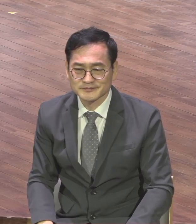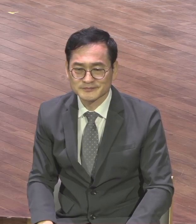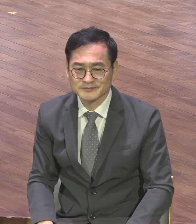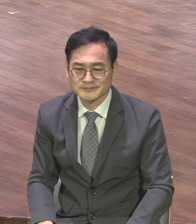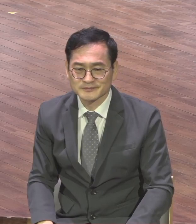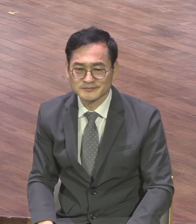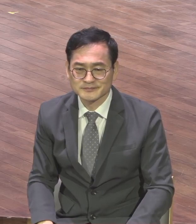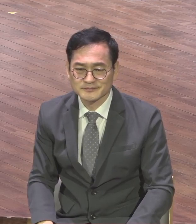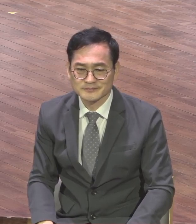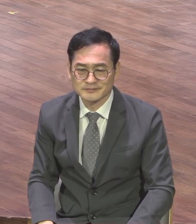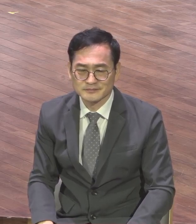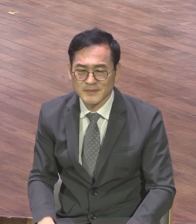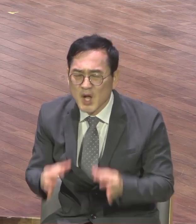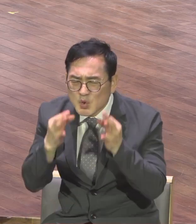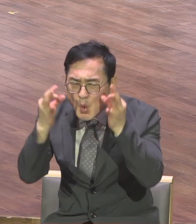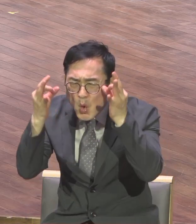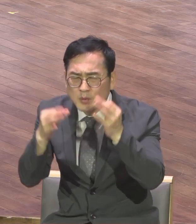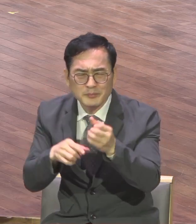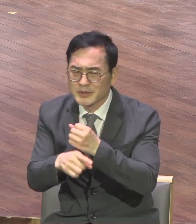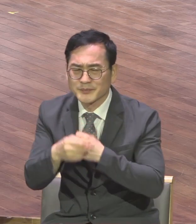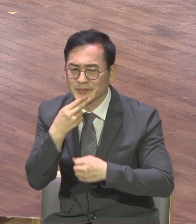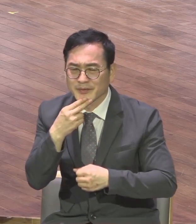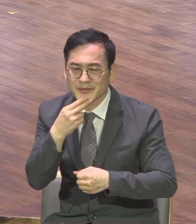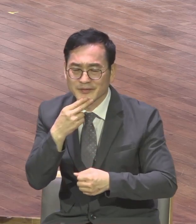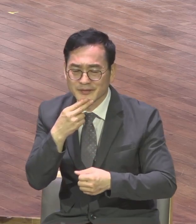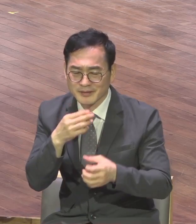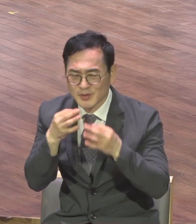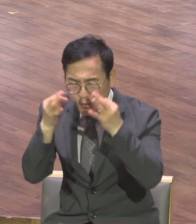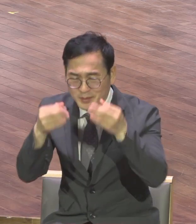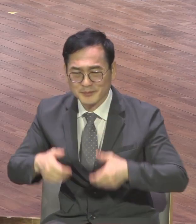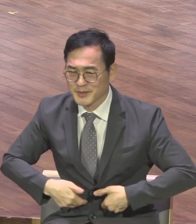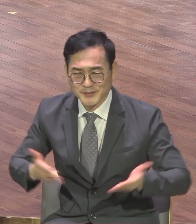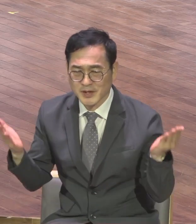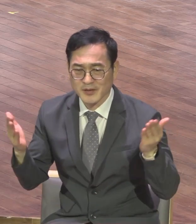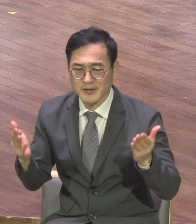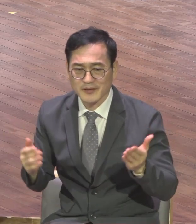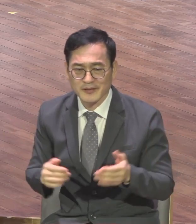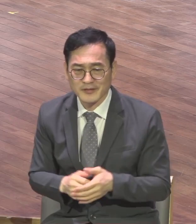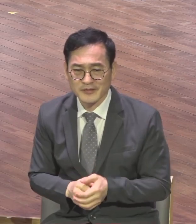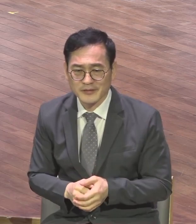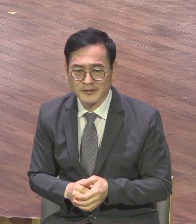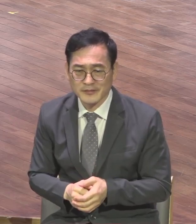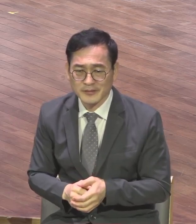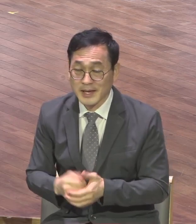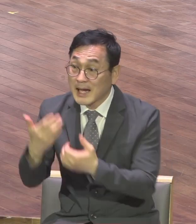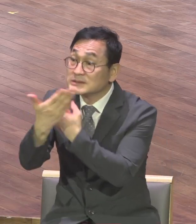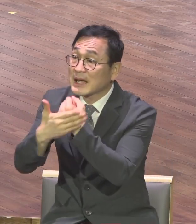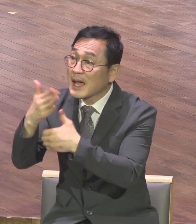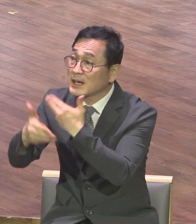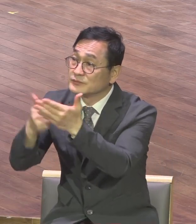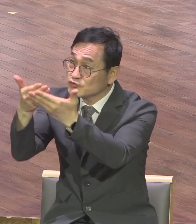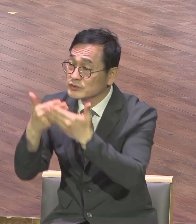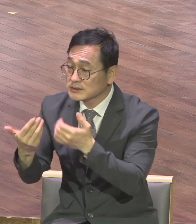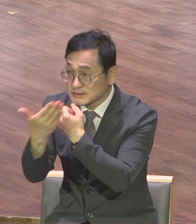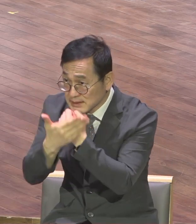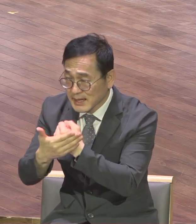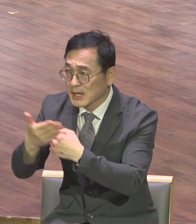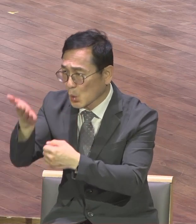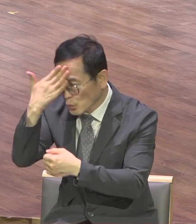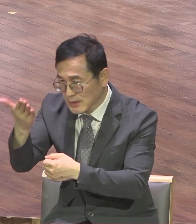종교요 복음 아니에요 그걸 전해야 됩니다 이 공짜를 말해요 이 영생 얻는 것 영생 얻는